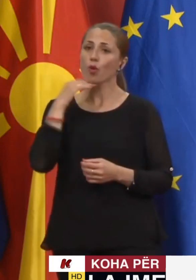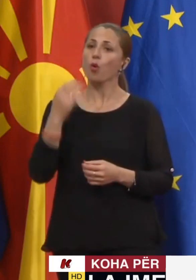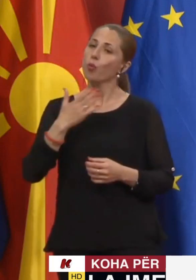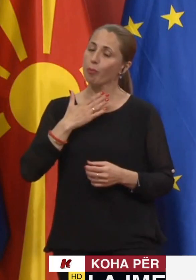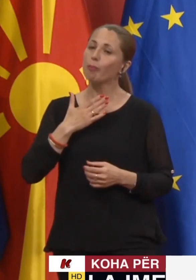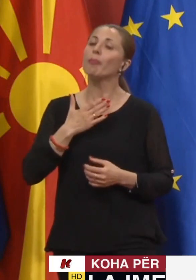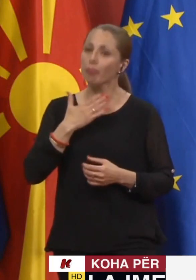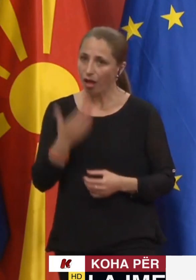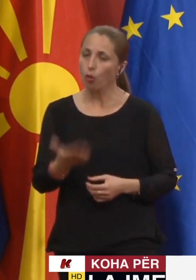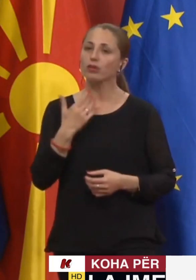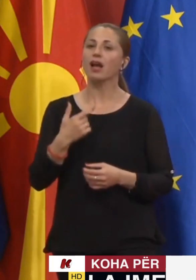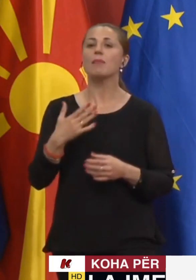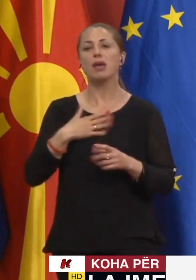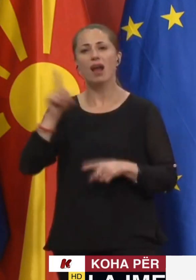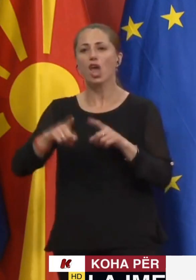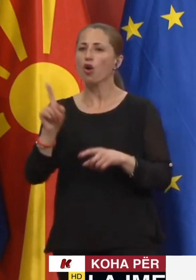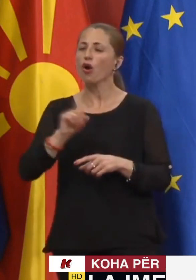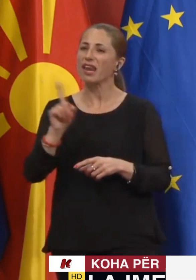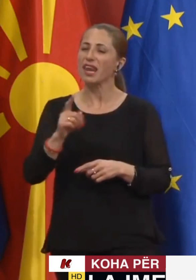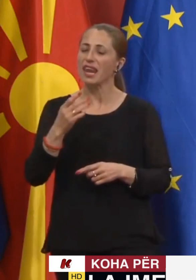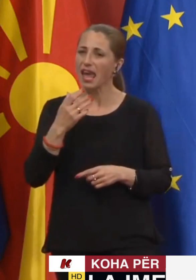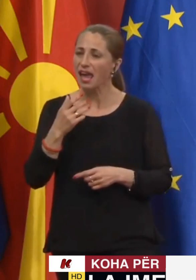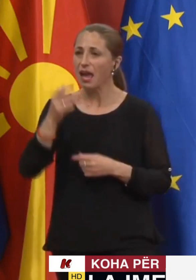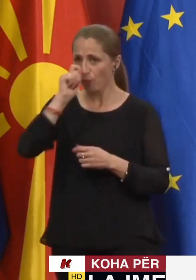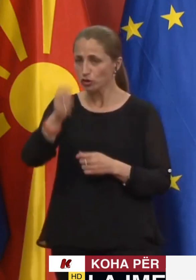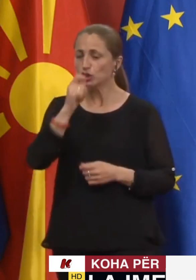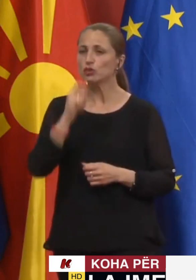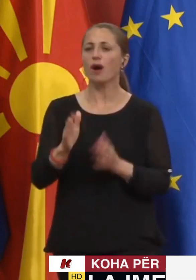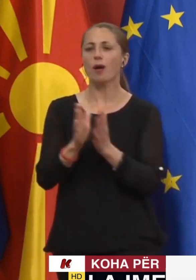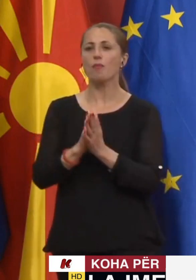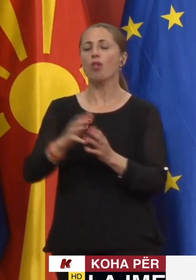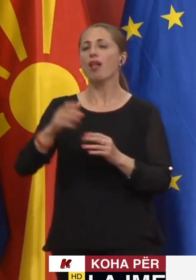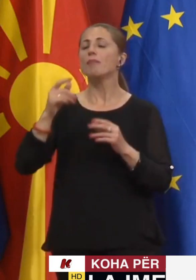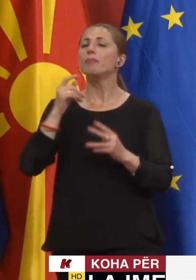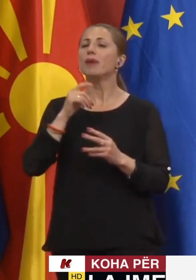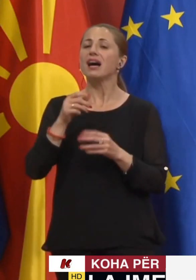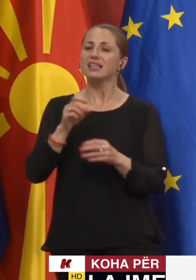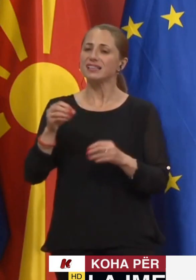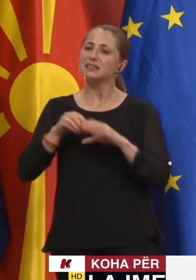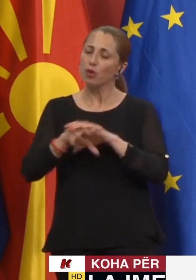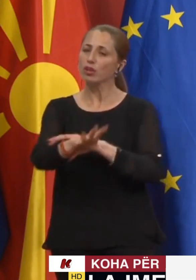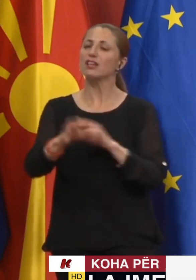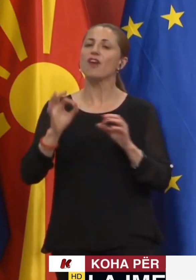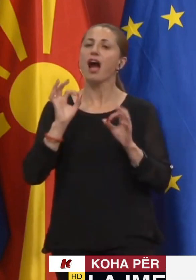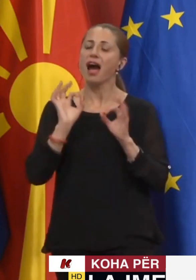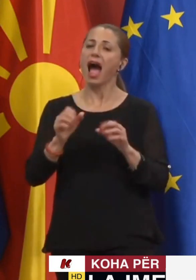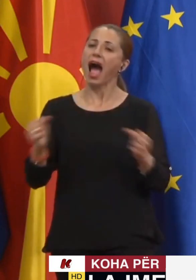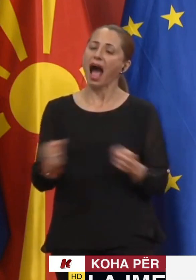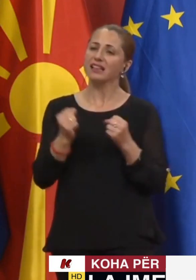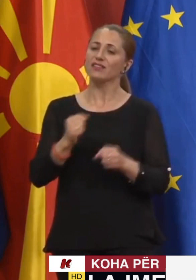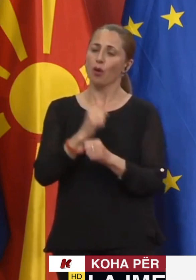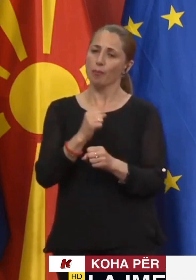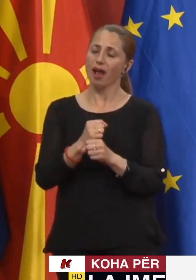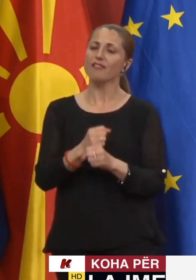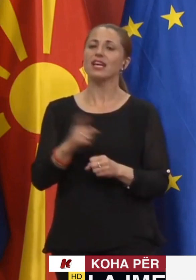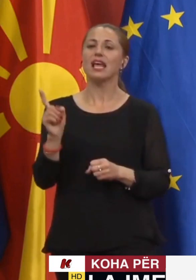Ministri Shëndetsi, Sevenko Filipqe në konferencen e sot me përshtyp, thase bazuar në studimet e deritanishme, por edhe nga përvojat me epidemite